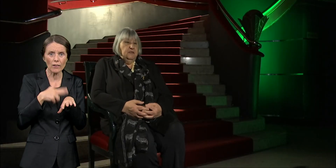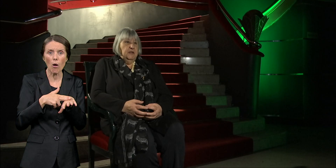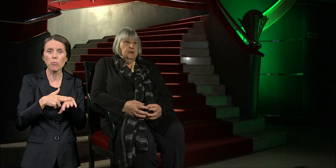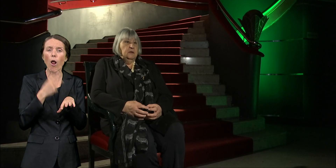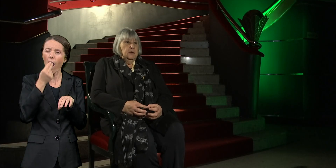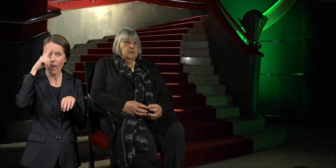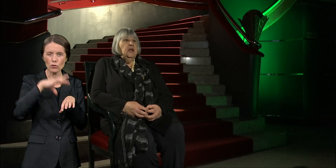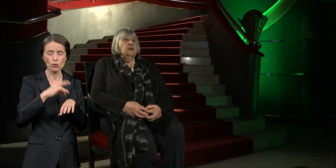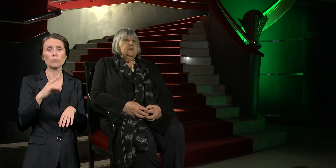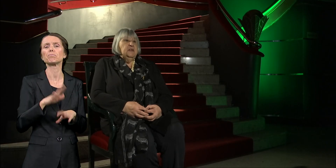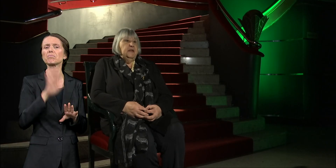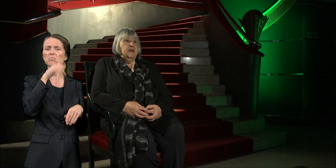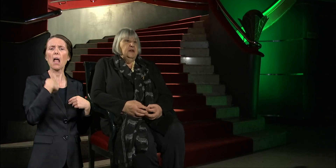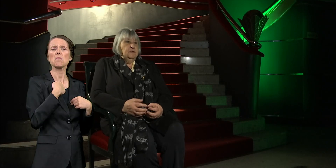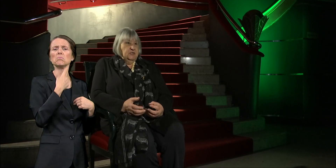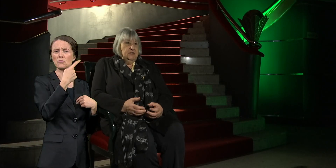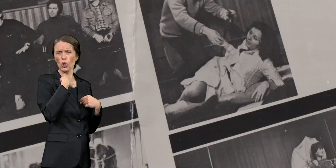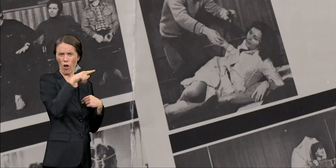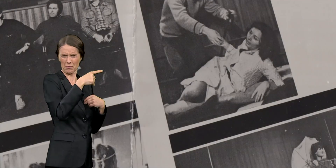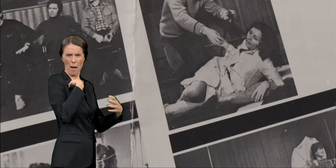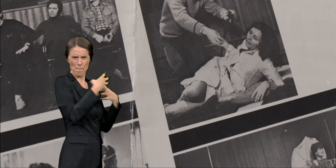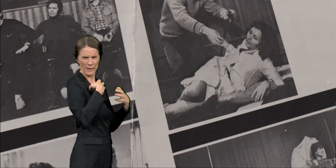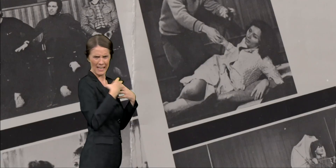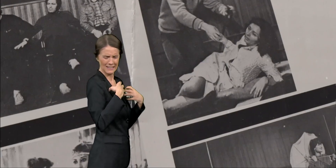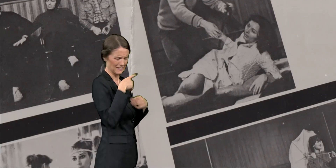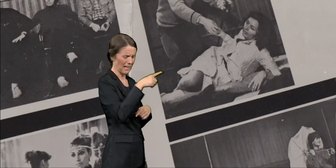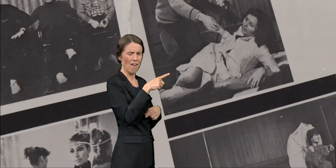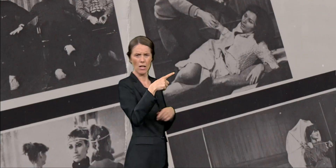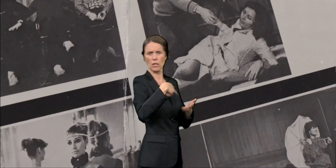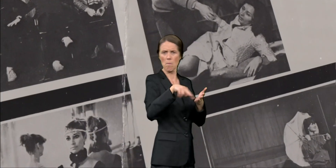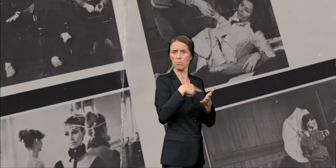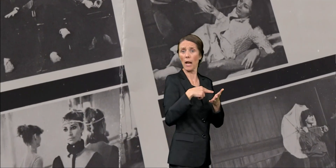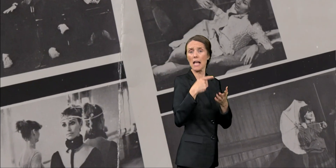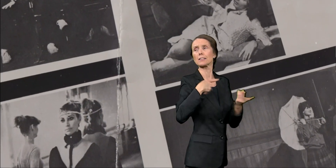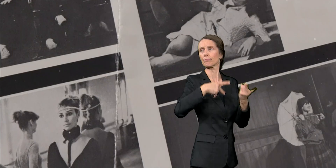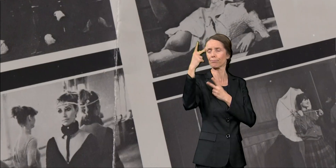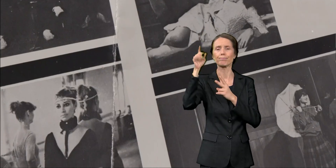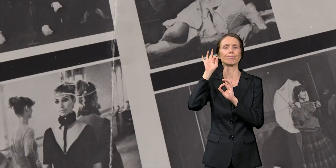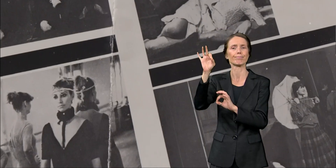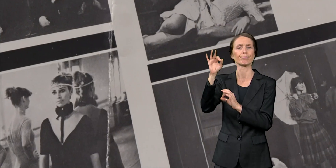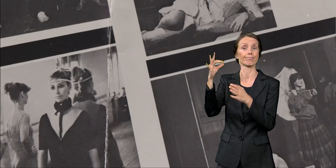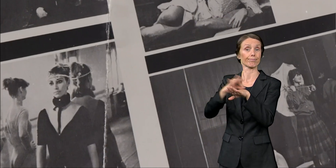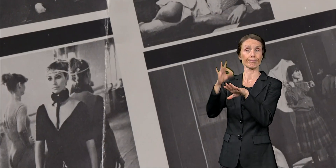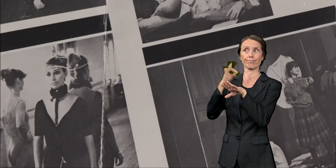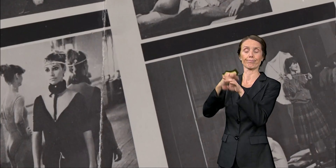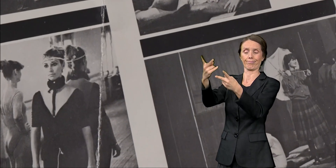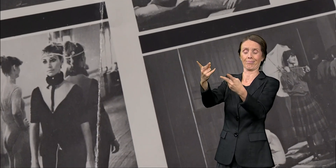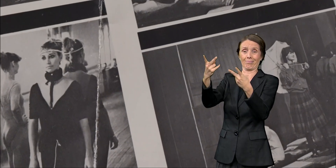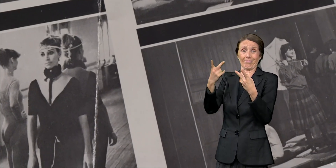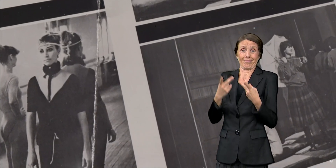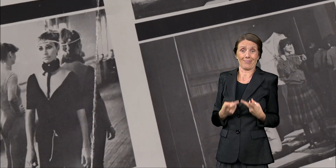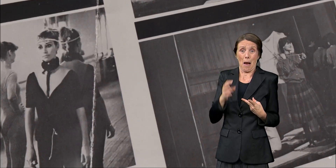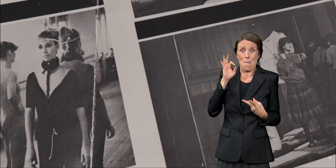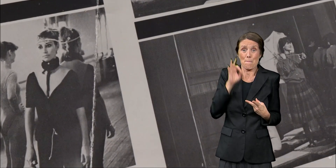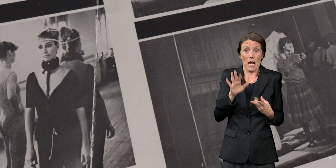čitav jedan deo za igrajući ansambl. Kostimi su stigli pred sam početak drugog